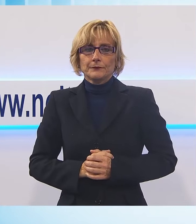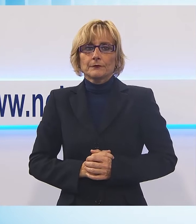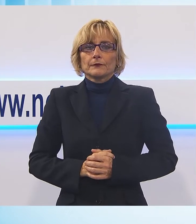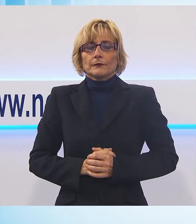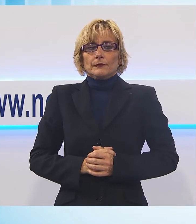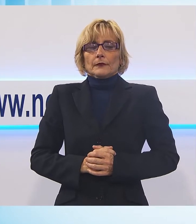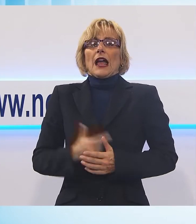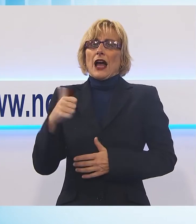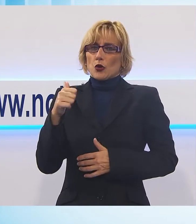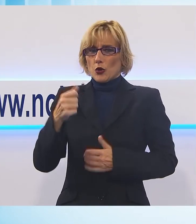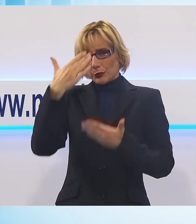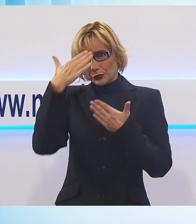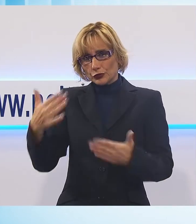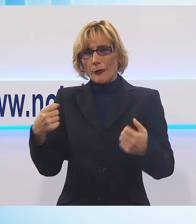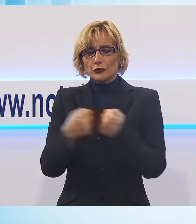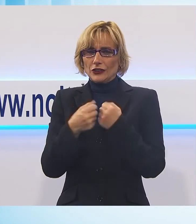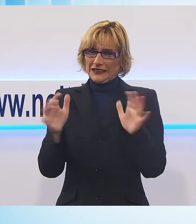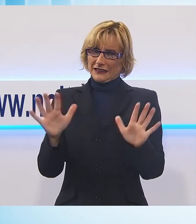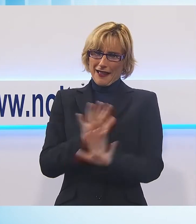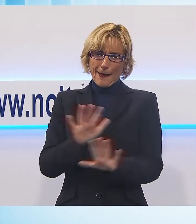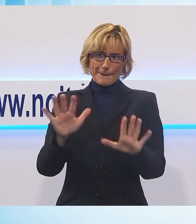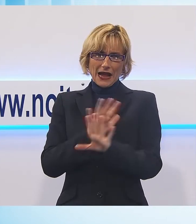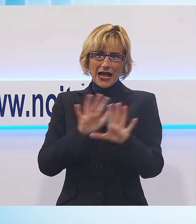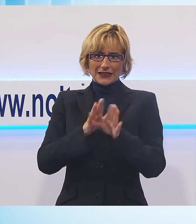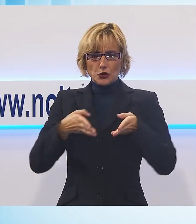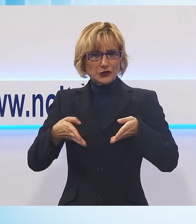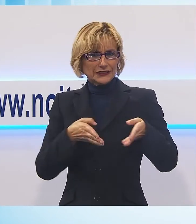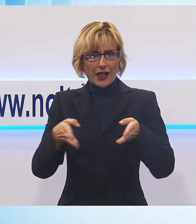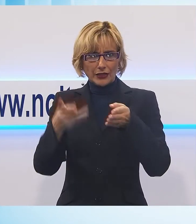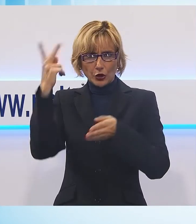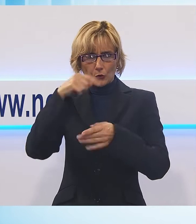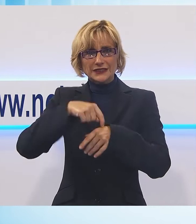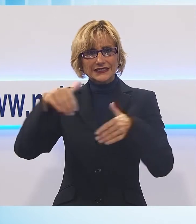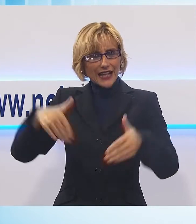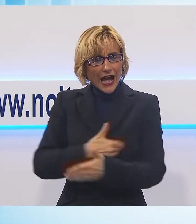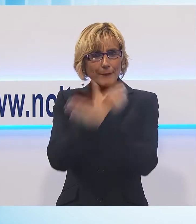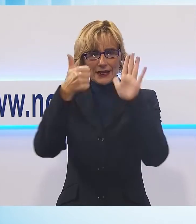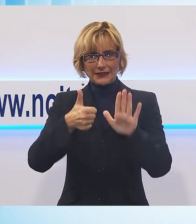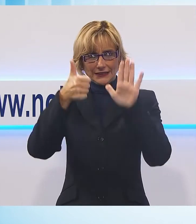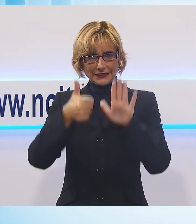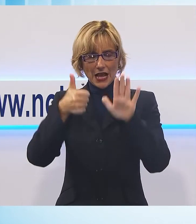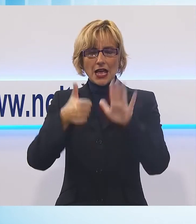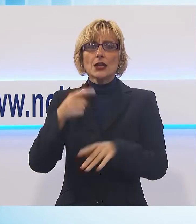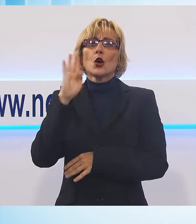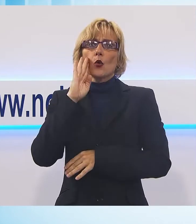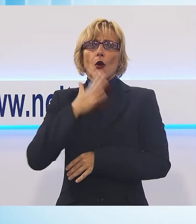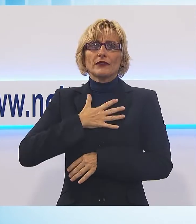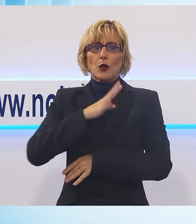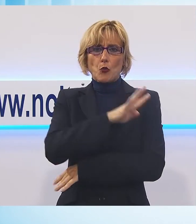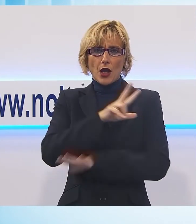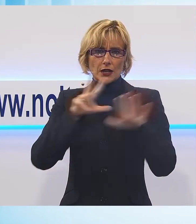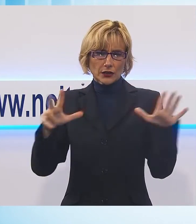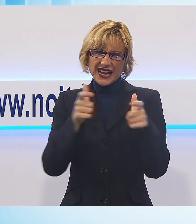La cronaca ancora un drammatico incidente sulle nostre strade questa mattina intorno alle 6 un uomo di 48 anni in condizioni gravissime in coma